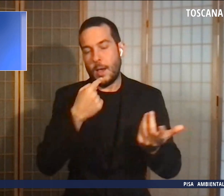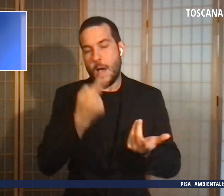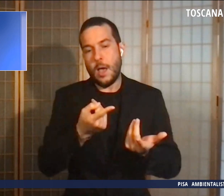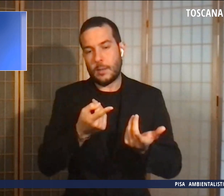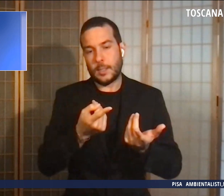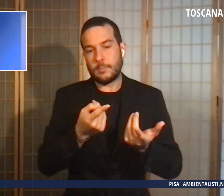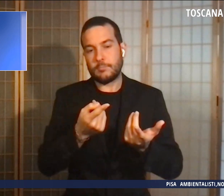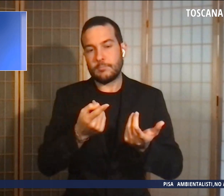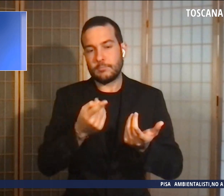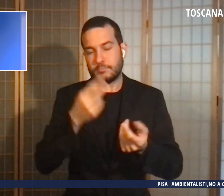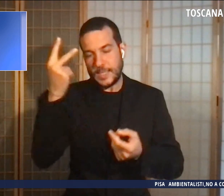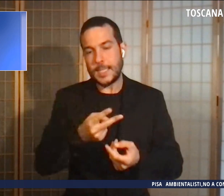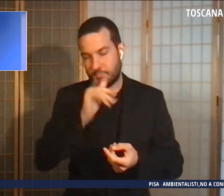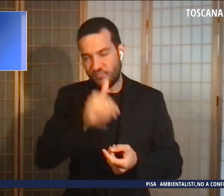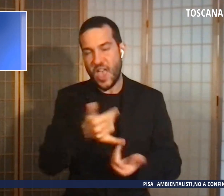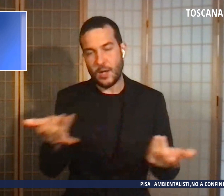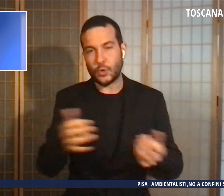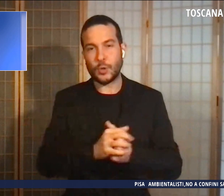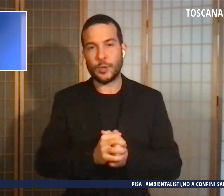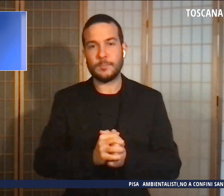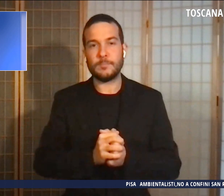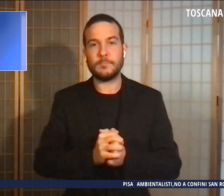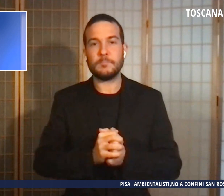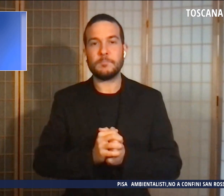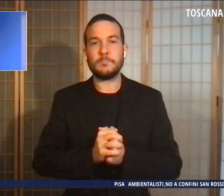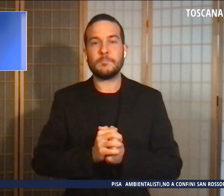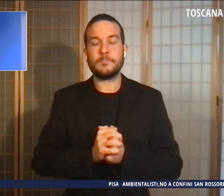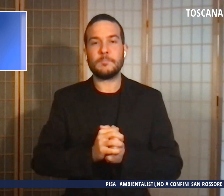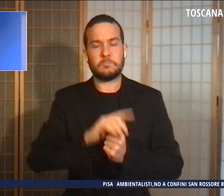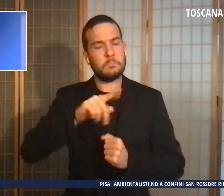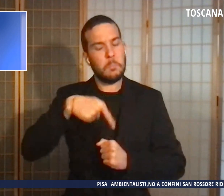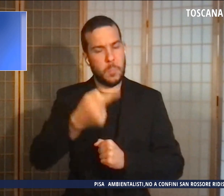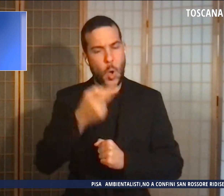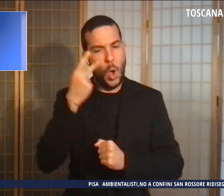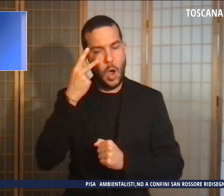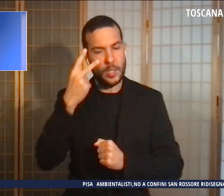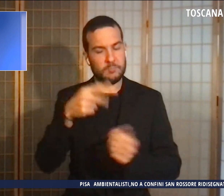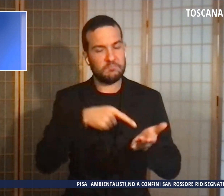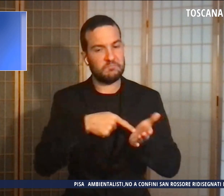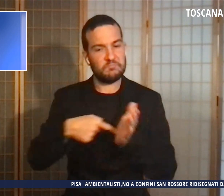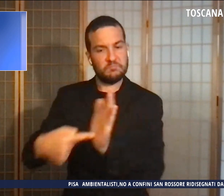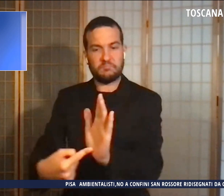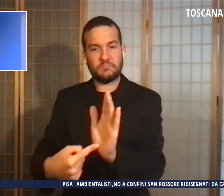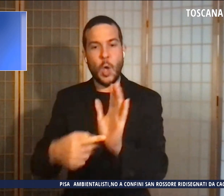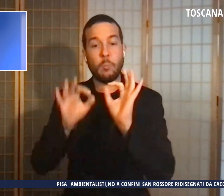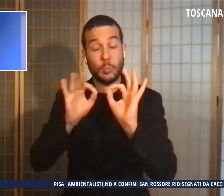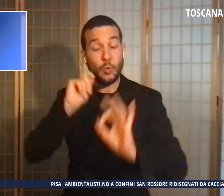E poi avrebbe mostrato con un video le fasi di realizzazione per persuadere gli investigatori.